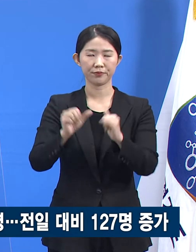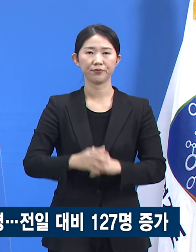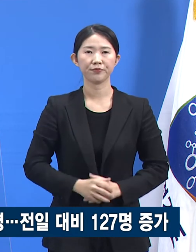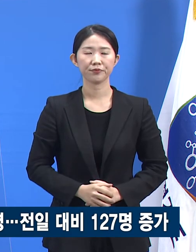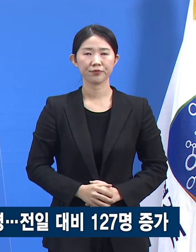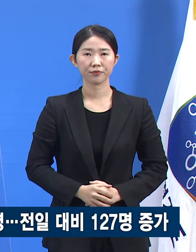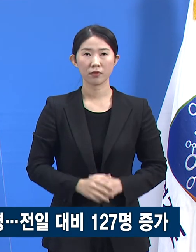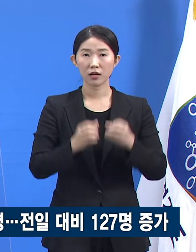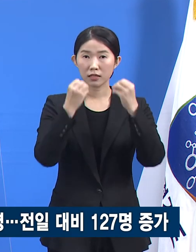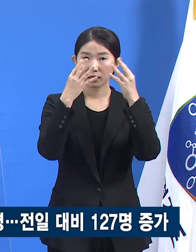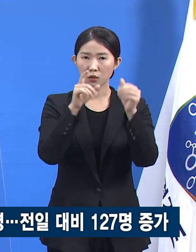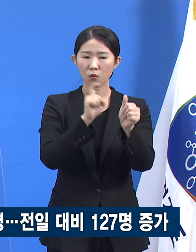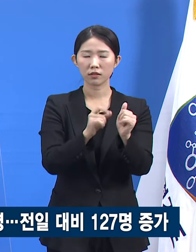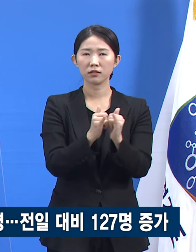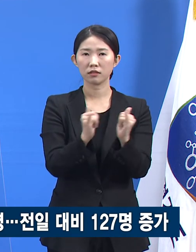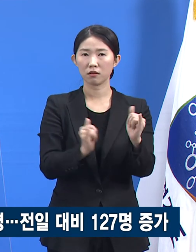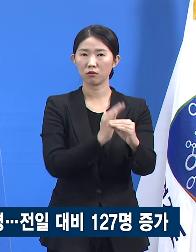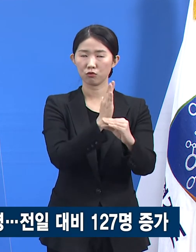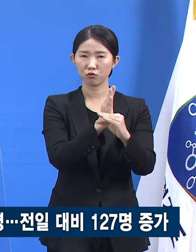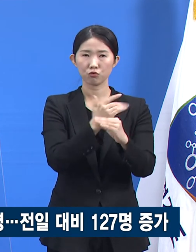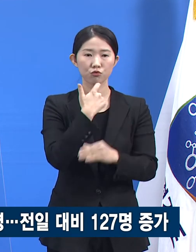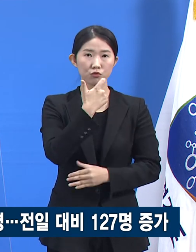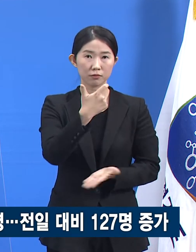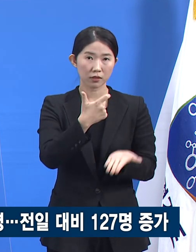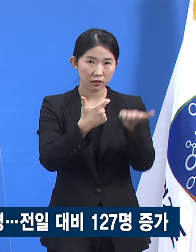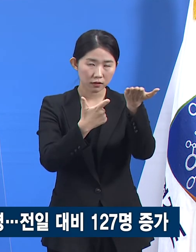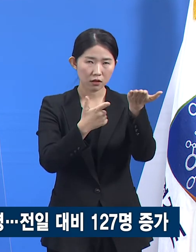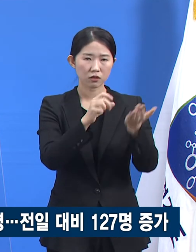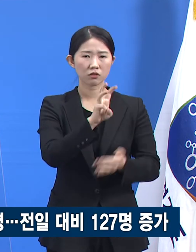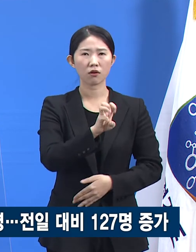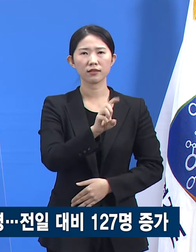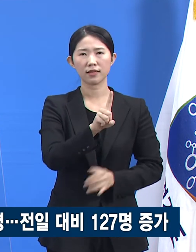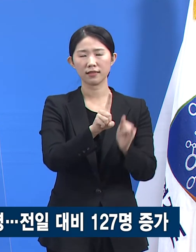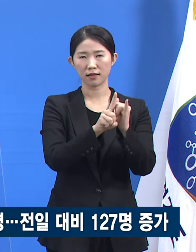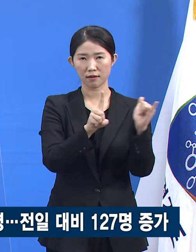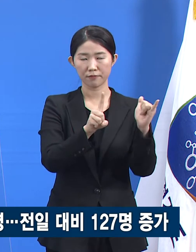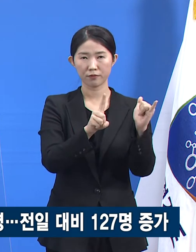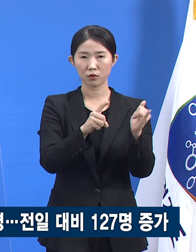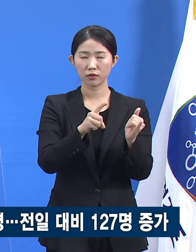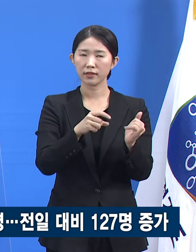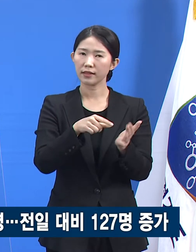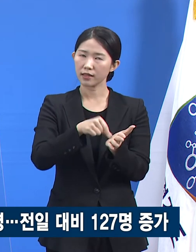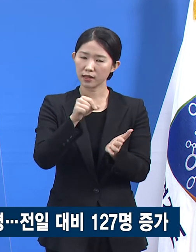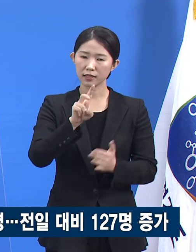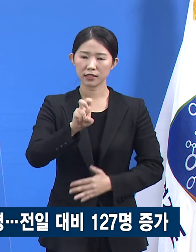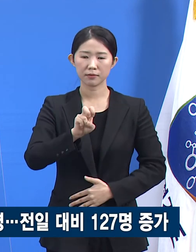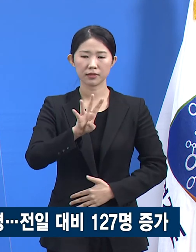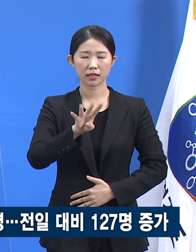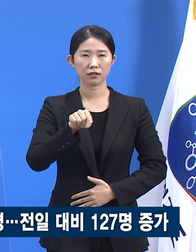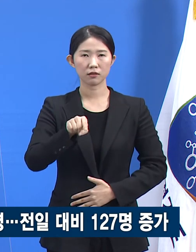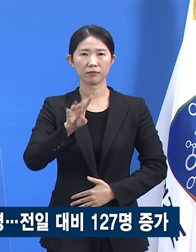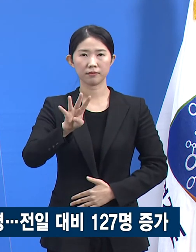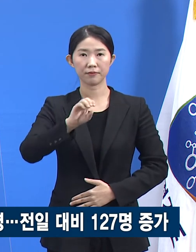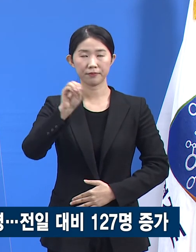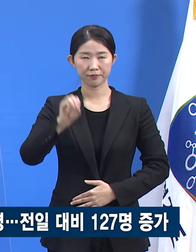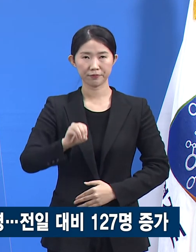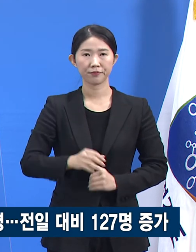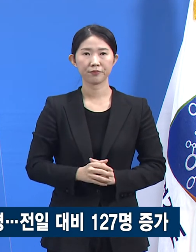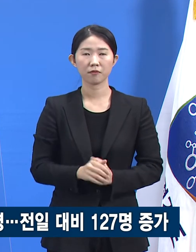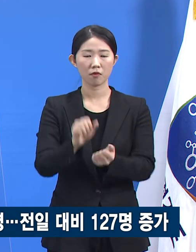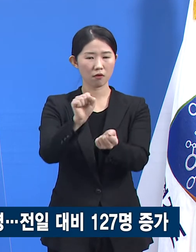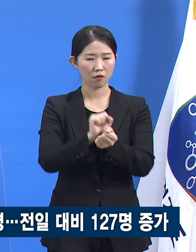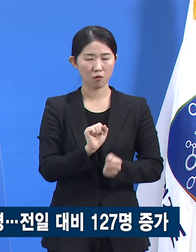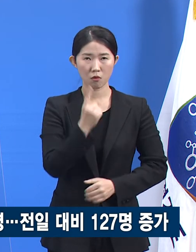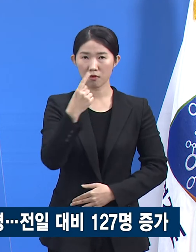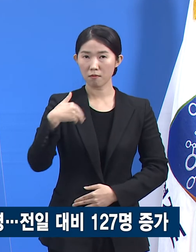확진자 중 60세 이상 고령자는 31명으로 24.4%를 차지합니다. 감염 경로를